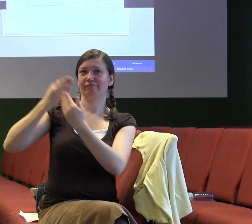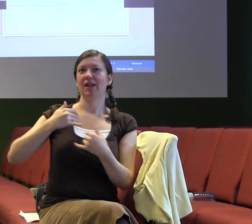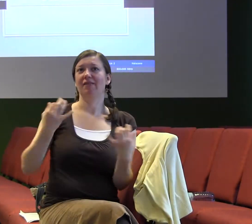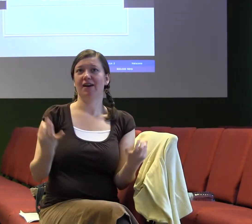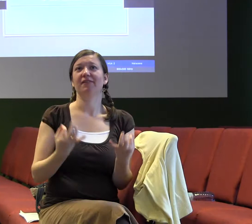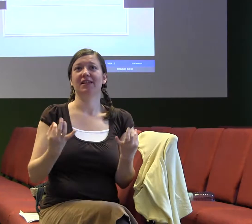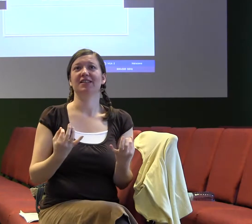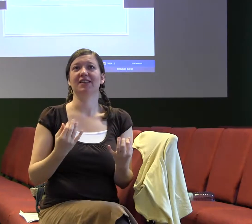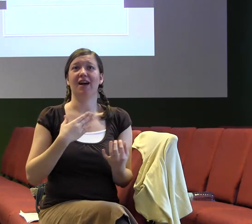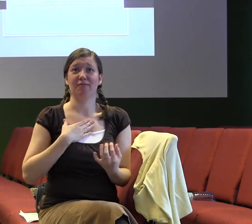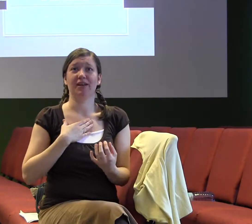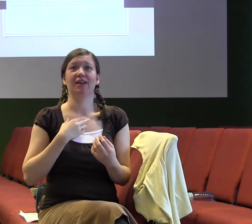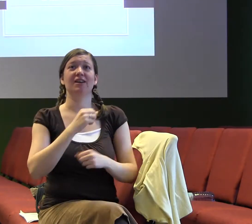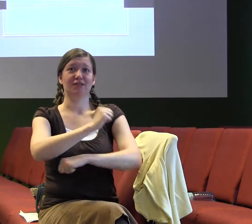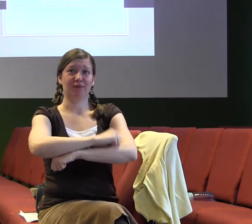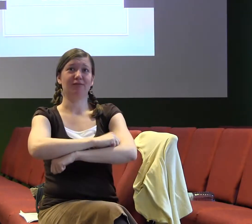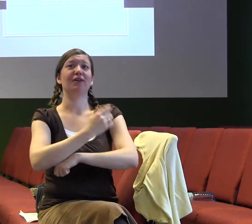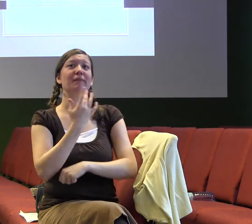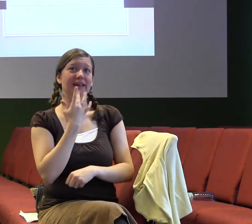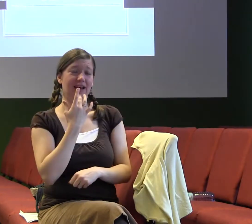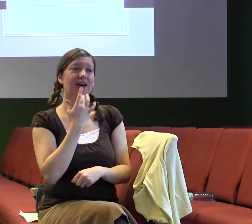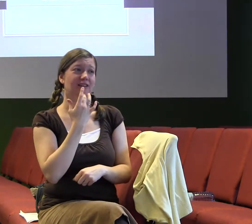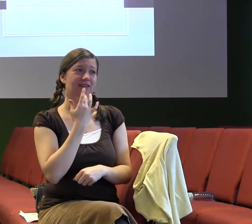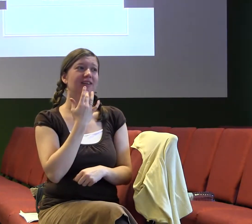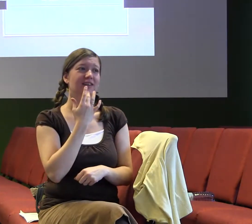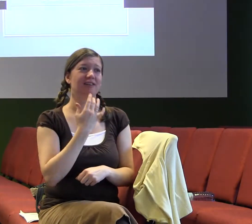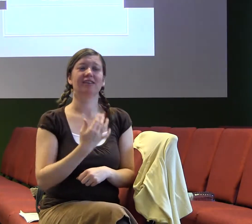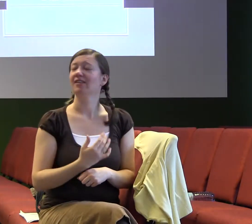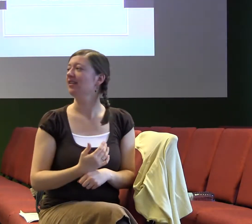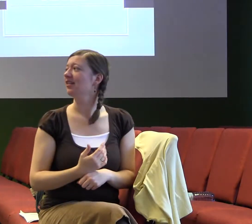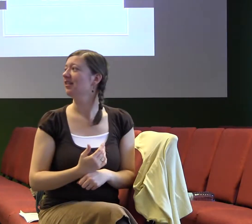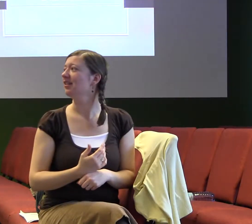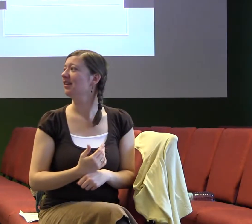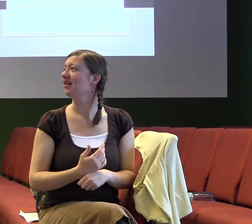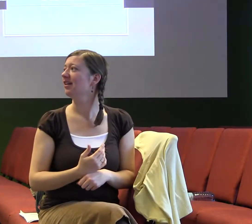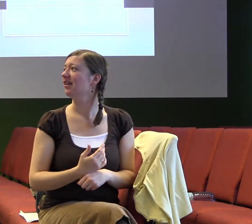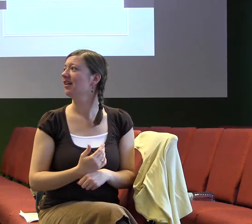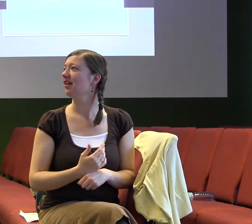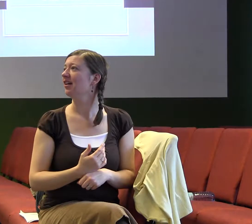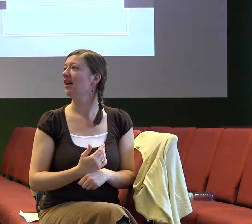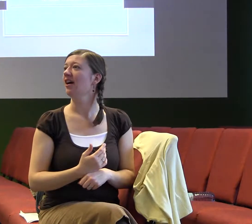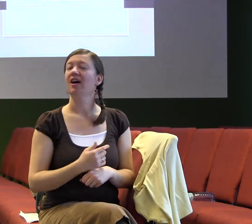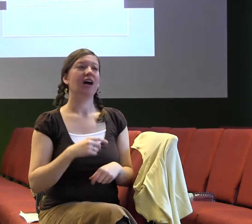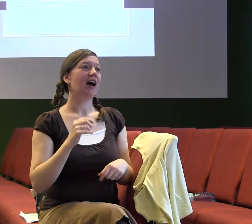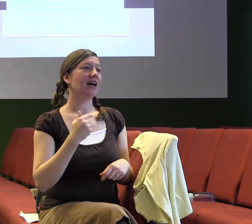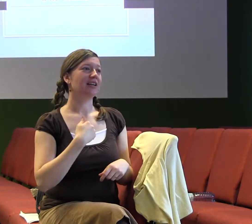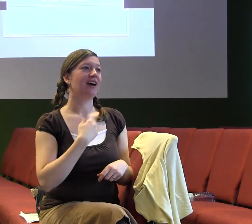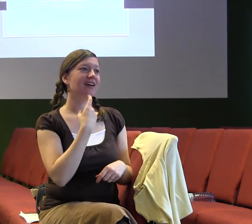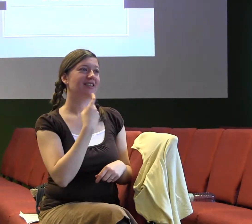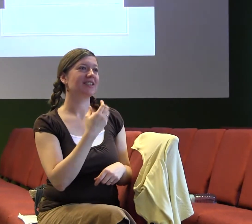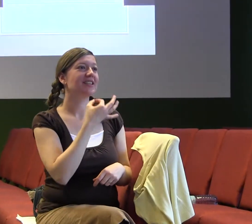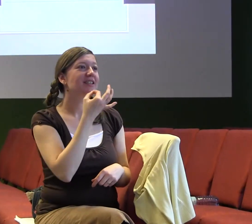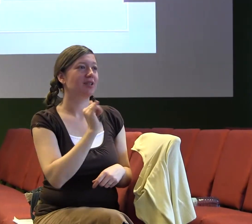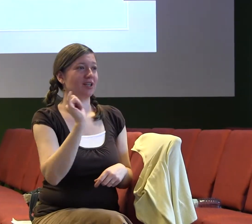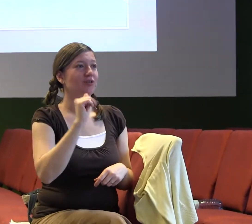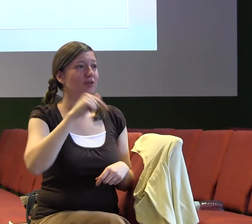jsou naše postoje, nebo jaké můžou být naše postoje k práci a ke studiu. Já ještě než začnu, tak bych si chtěla zeptat, kdo byl tady minulou neděli, jestli můžete na